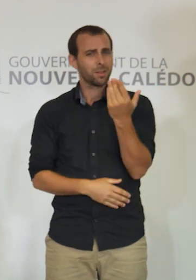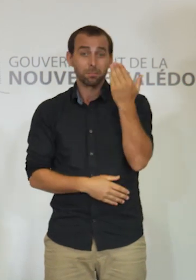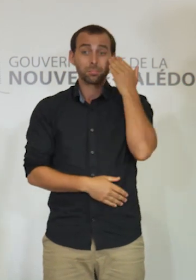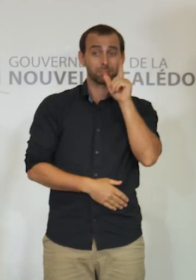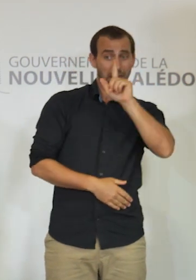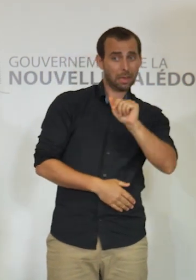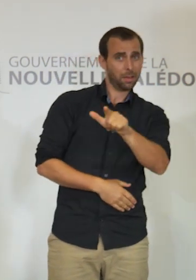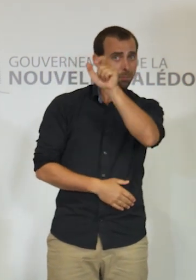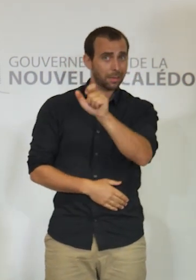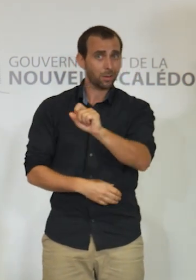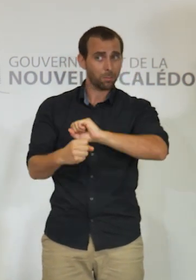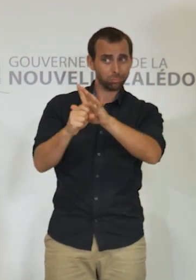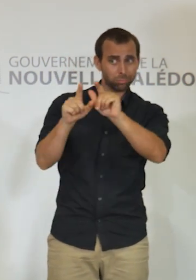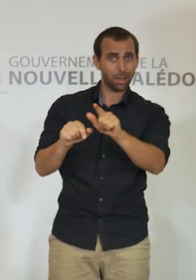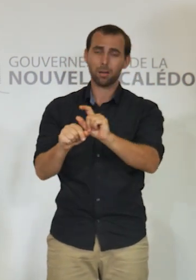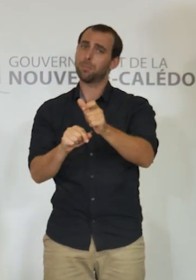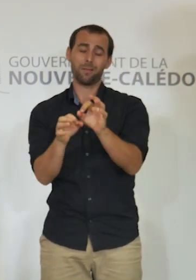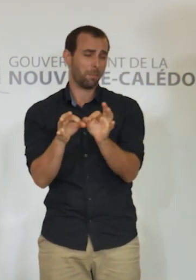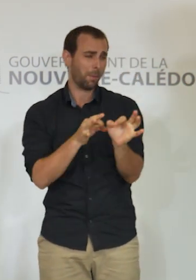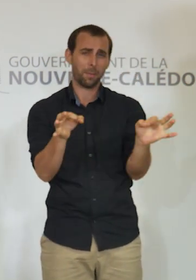positif parmi les participants impliquerait.